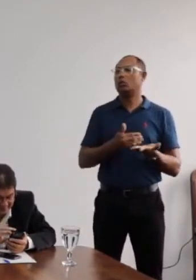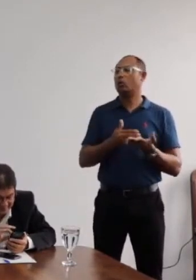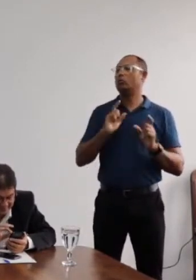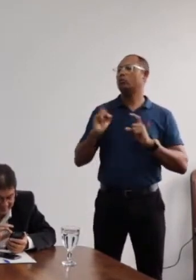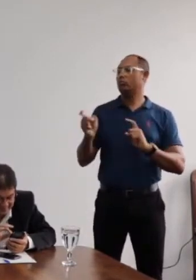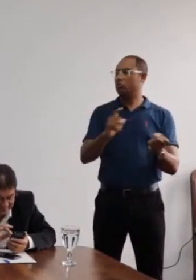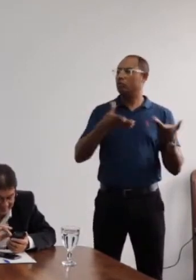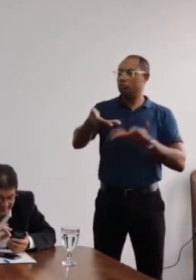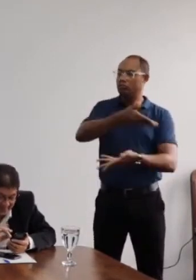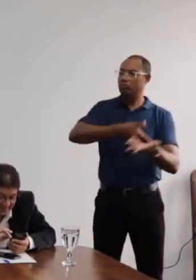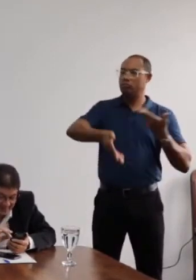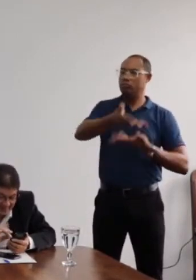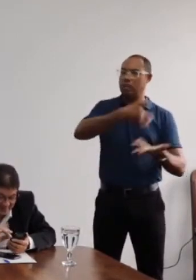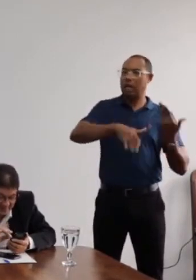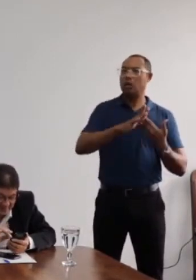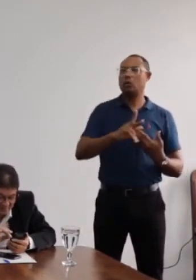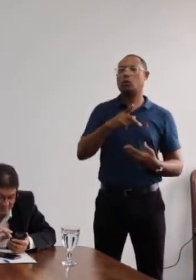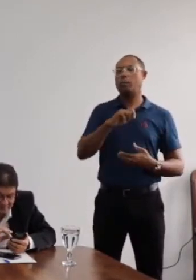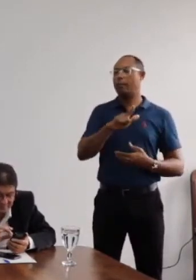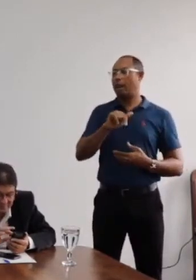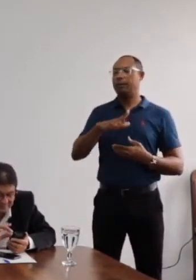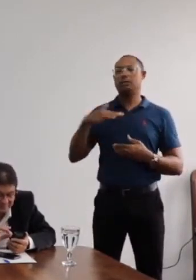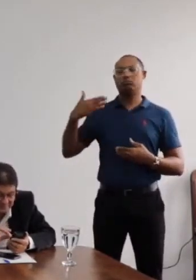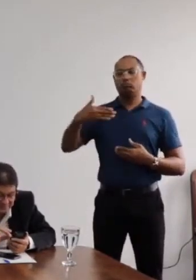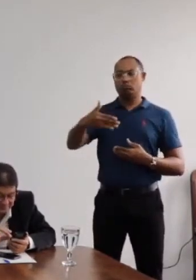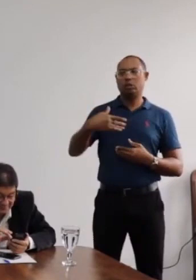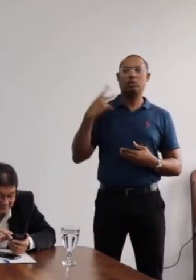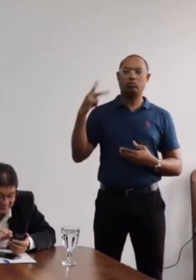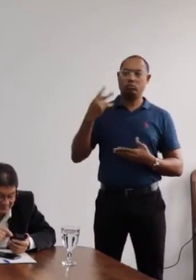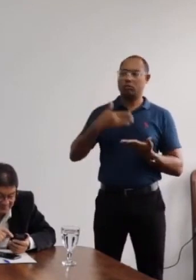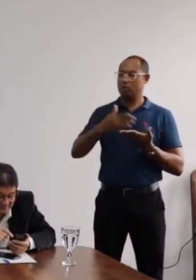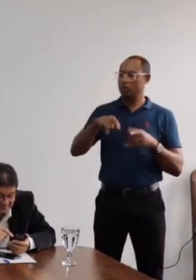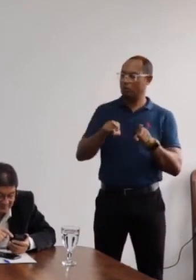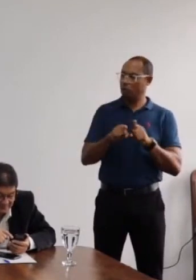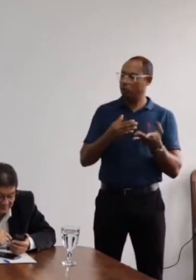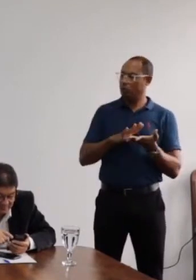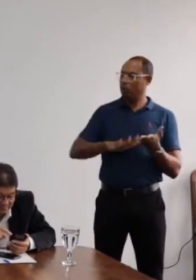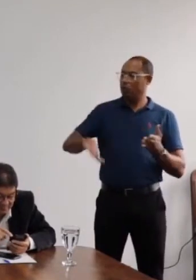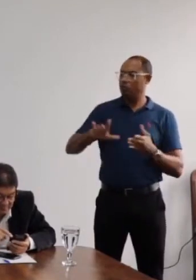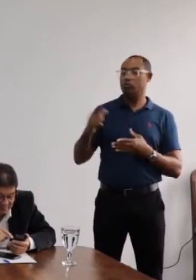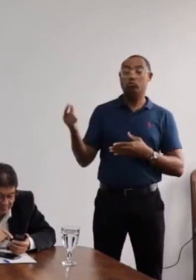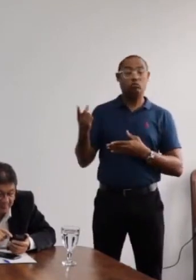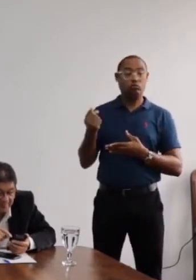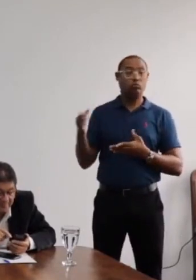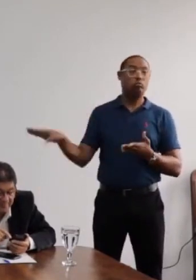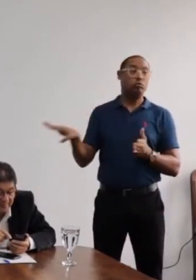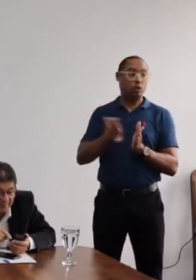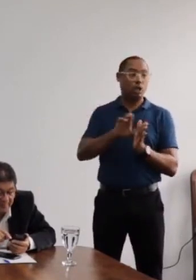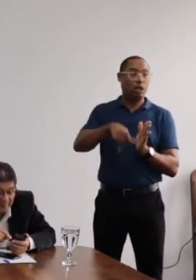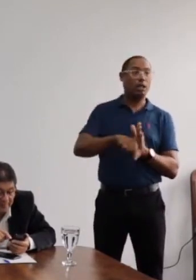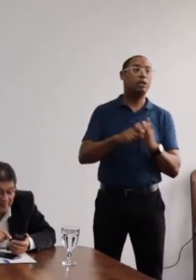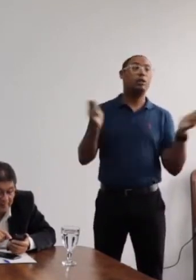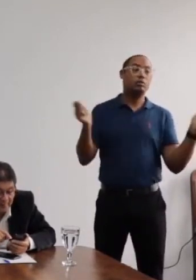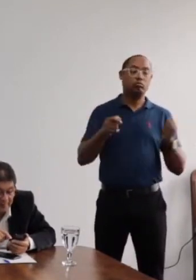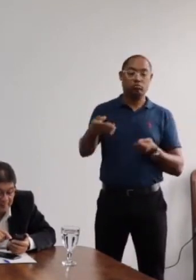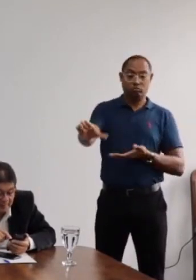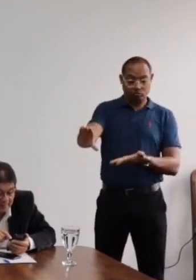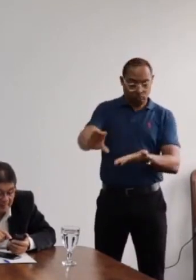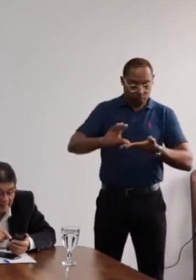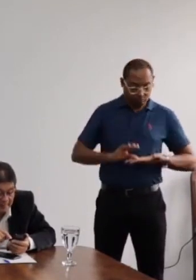os parlamentares. Então, nós estamos no aguardo da chegada desse recurso para que possamos fazer